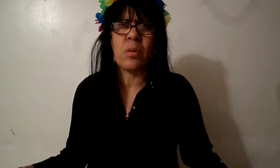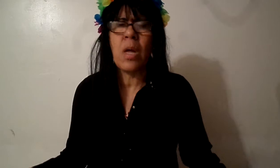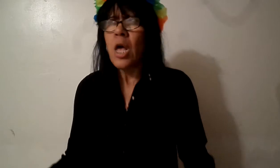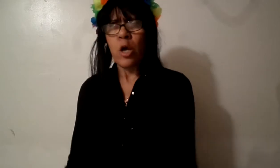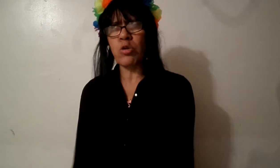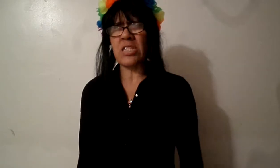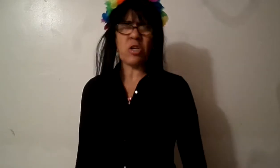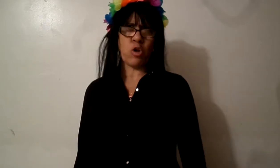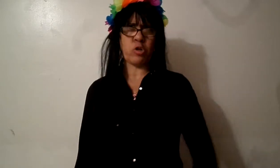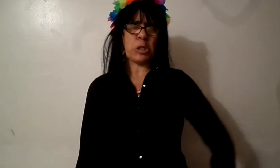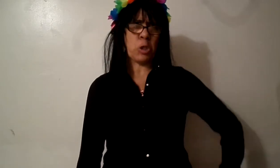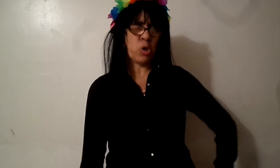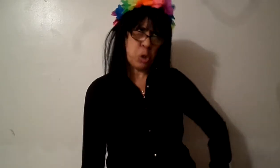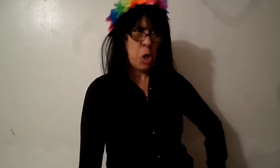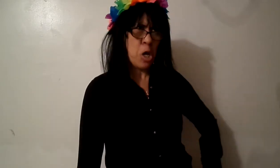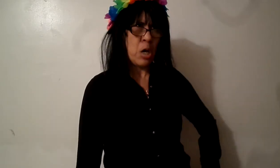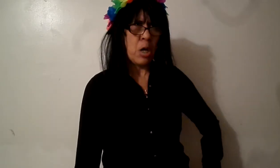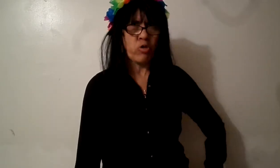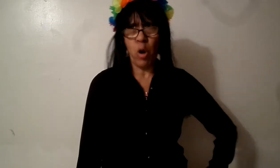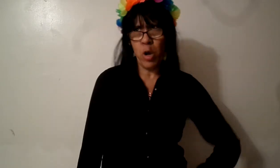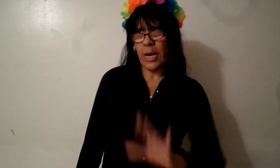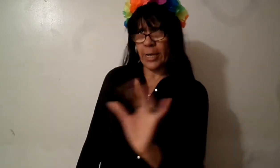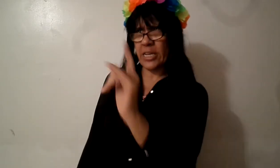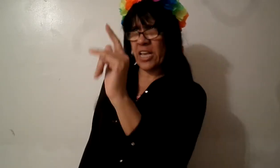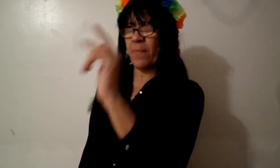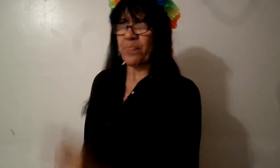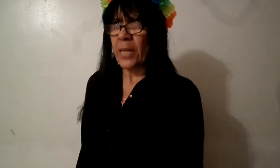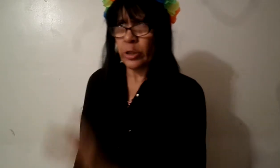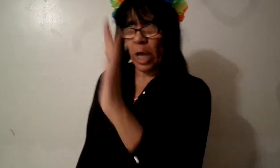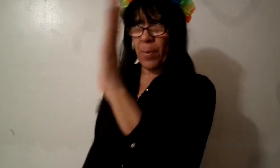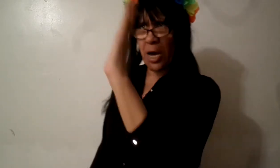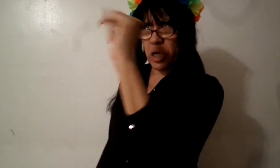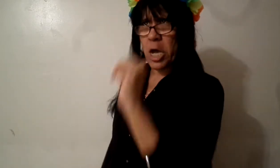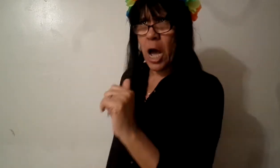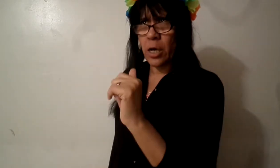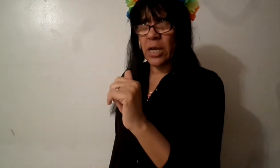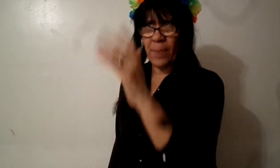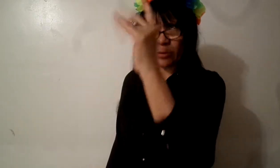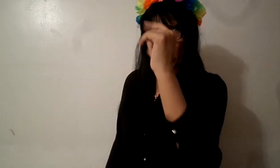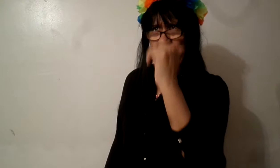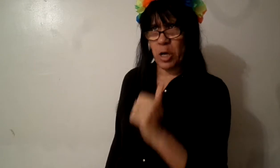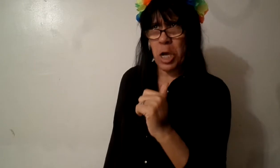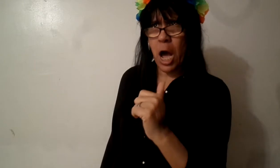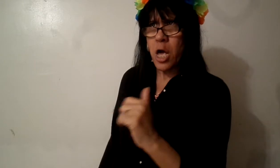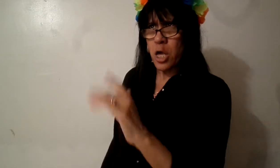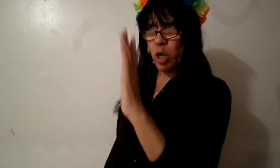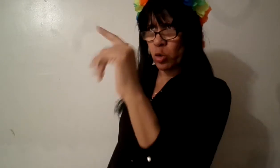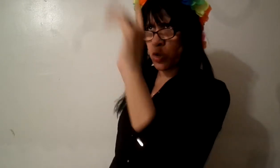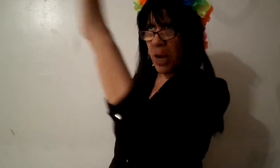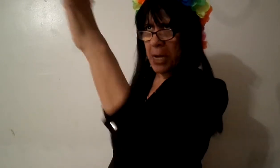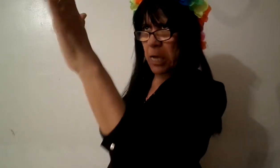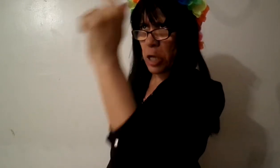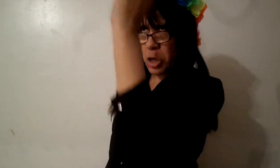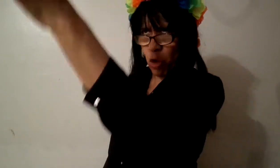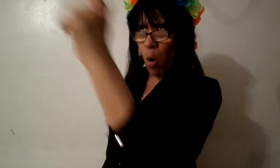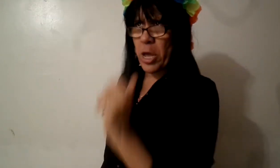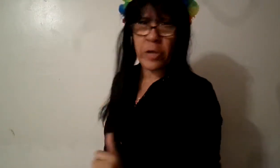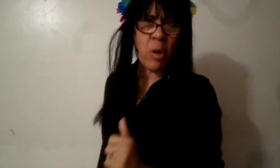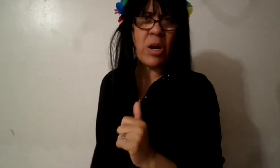tú dices si yo lo estoy haciendo yo voy a la iglesia de María la pastora María y cruzo la calle y yo voy ahí y llevo las